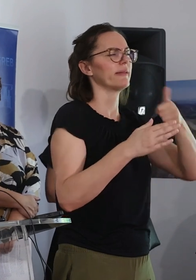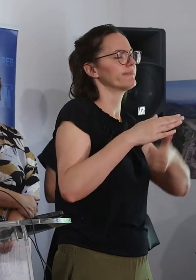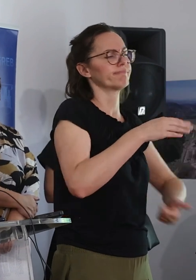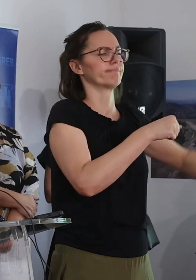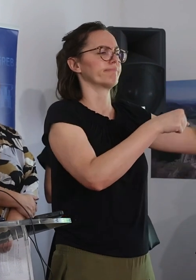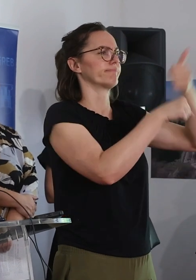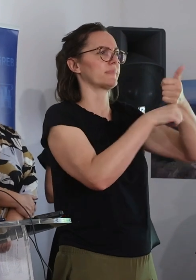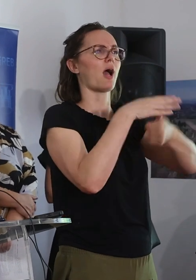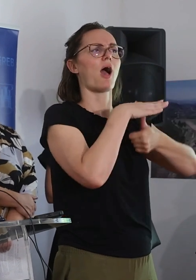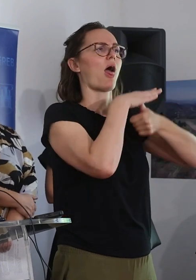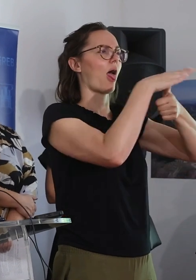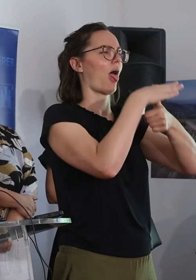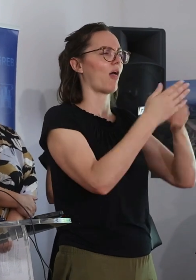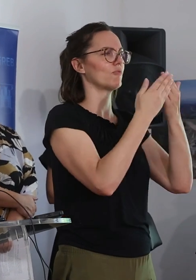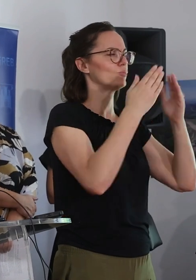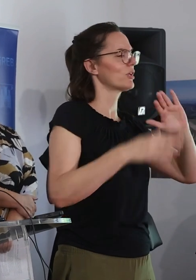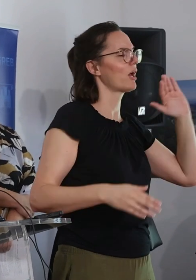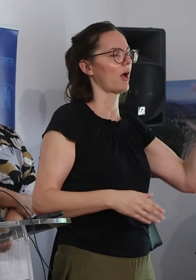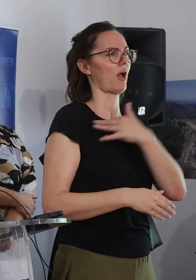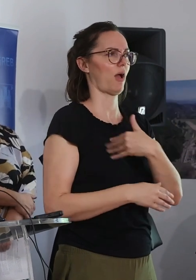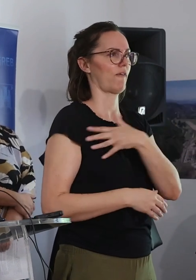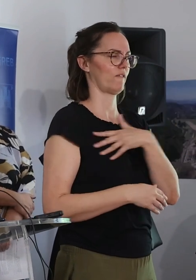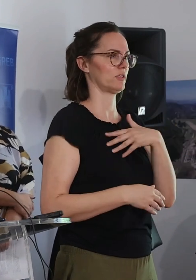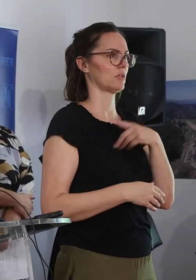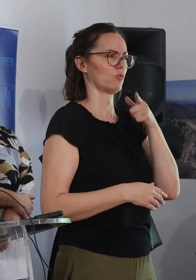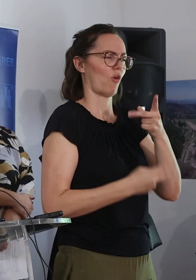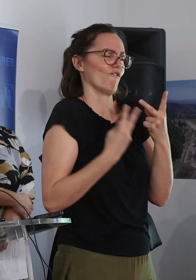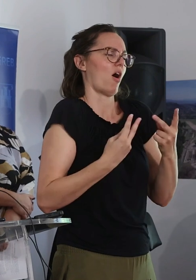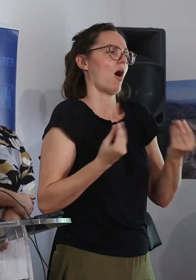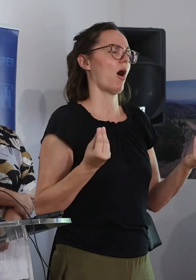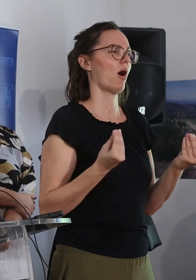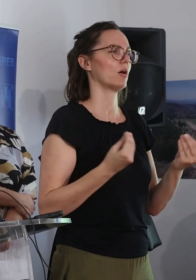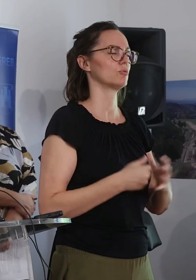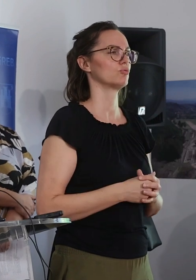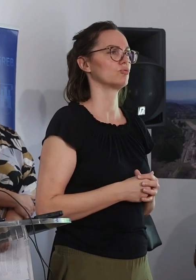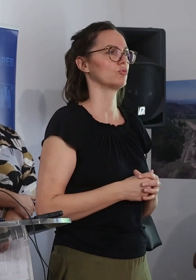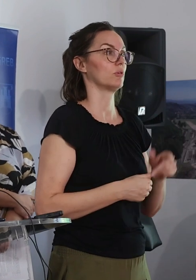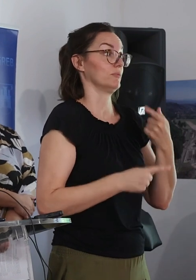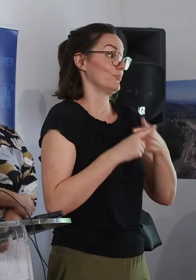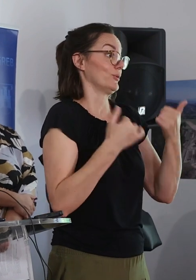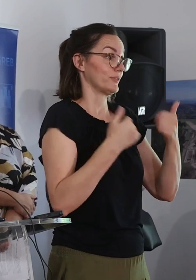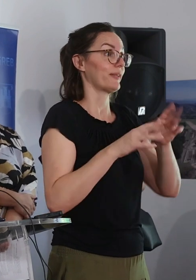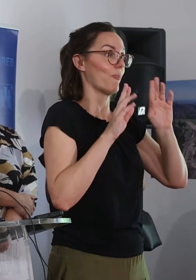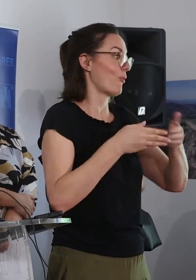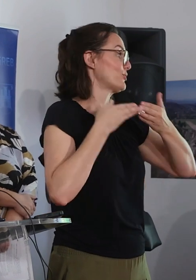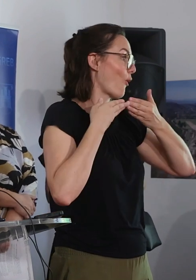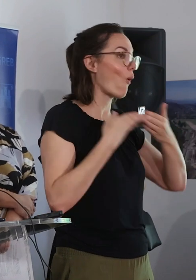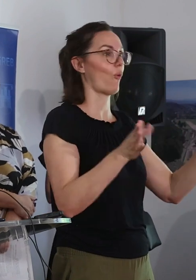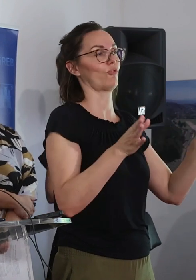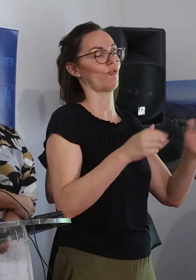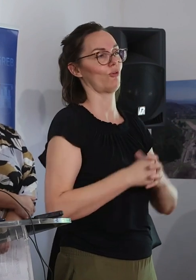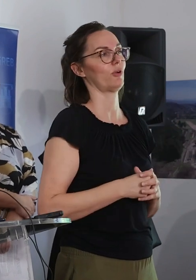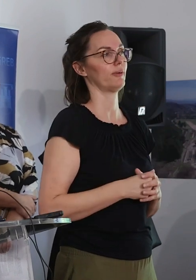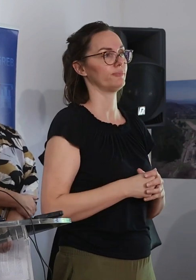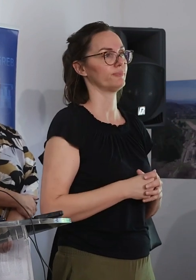muzejskih, ne samo grada Zagreba, nego cijele Hrvatske, tako da to puno znači kada Arheološki muzej može otvoriti sva svoja